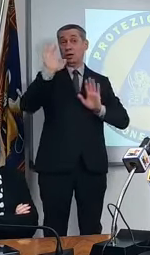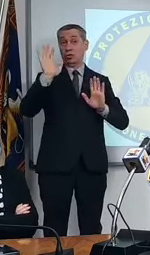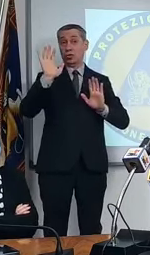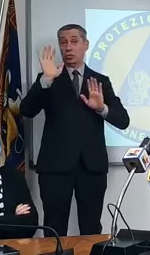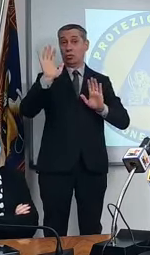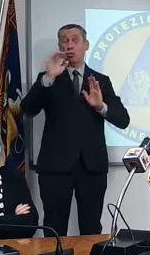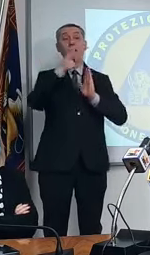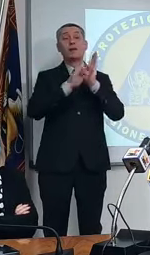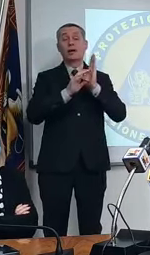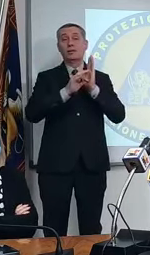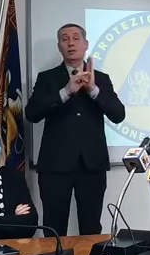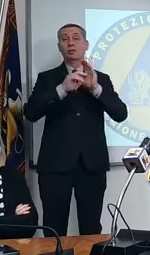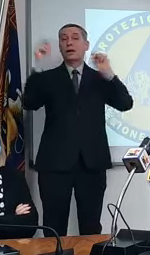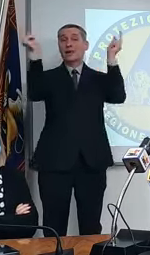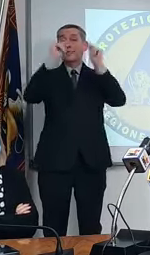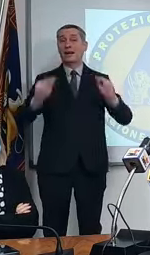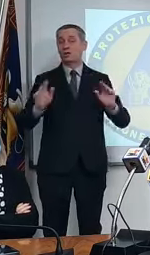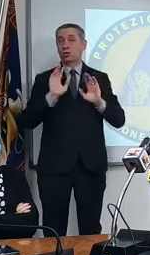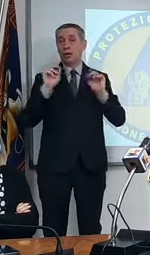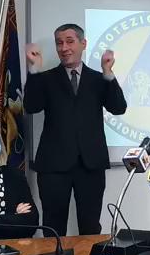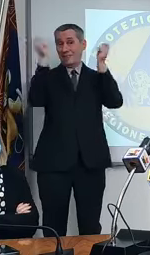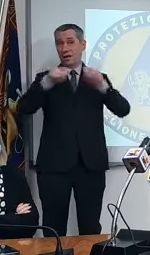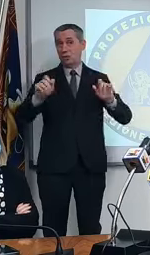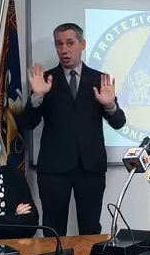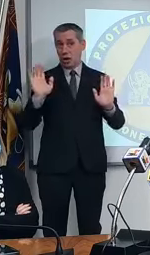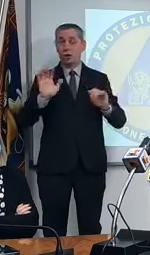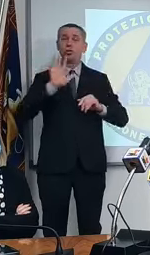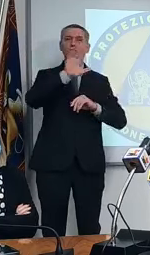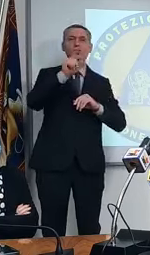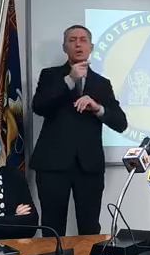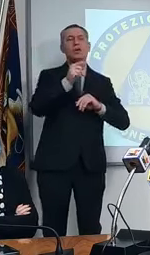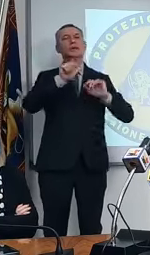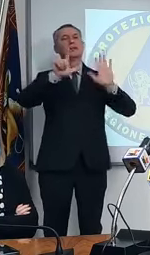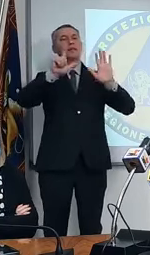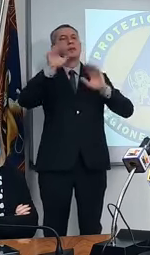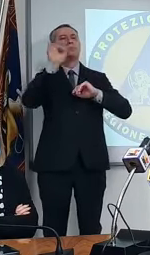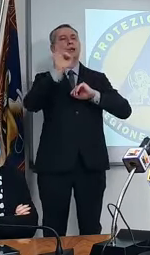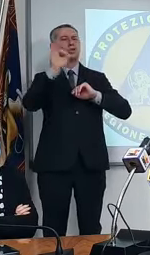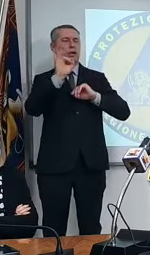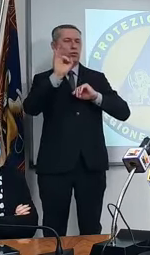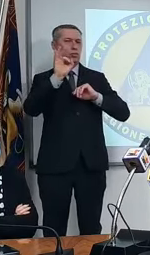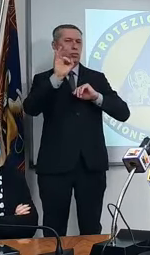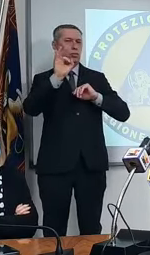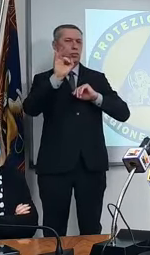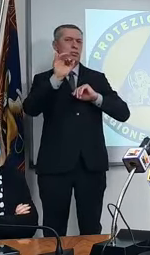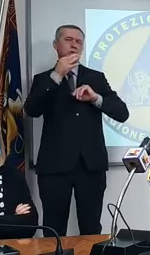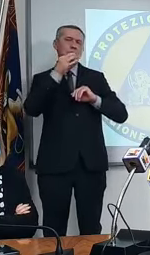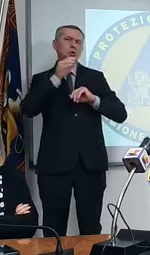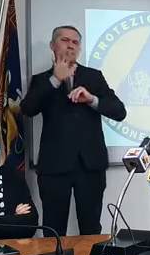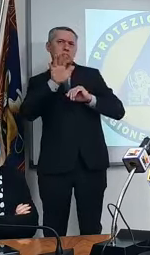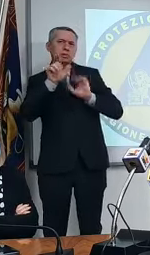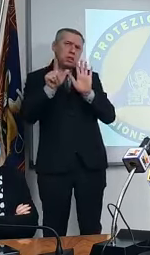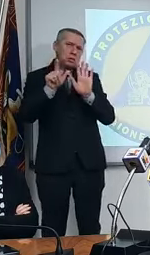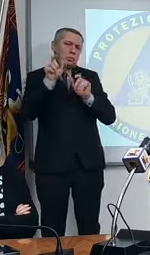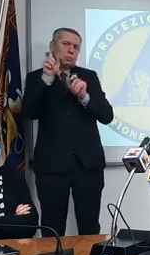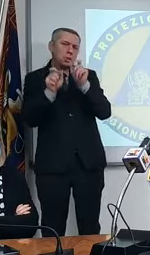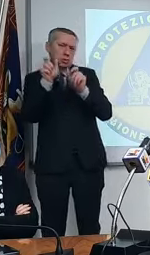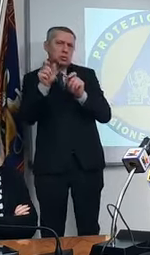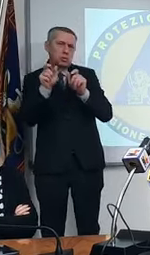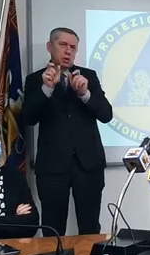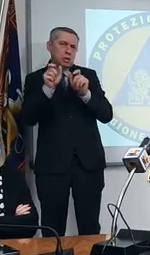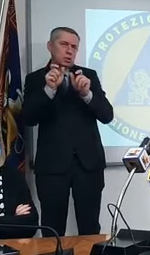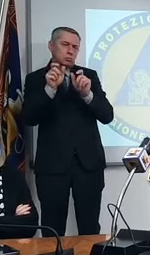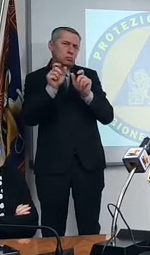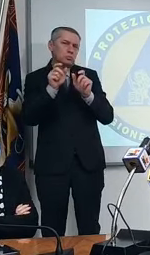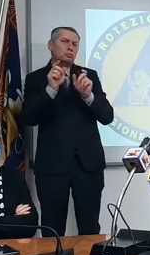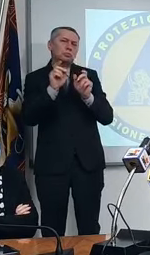guarda caso, noi li ritroviamo nelle nostre condizioni, 5-7% di quei 100, cioè 5-7 persone, andranno in ospedale per